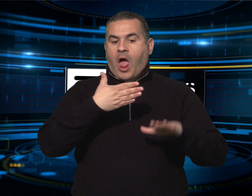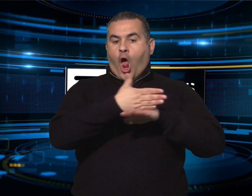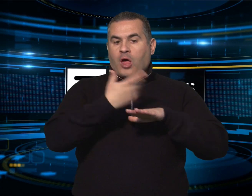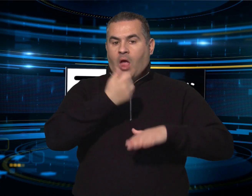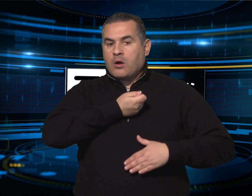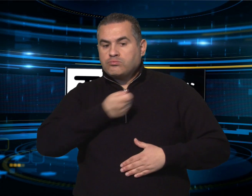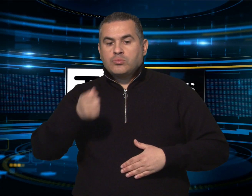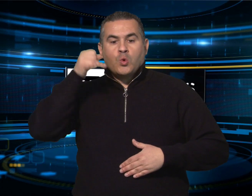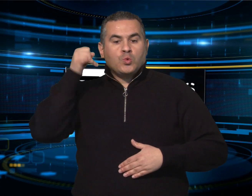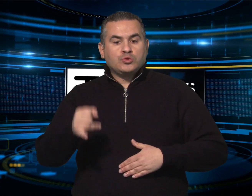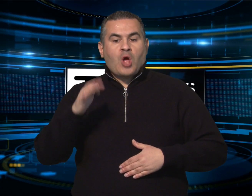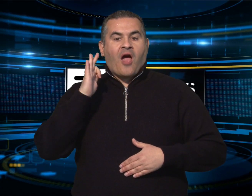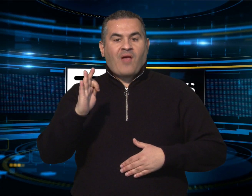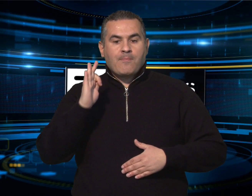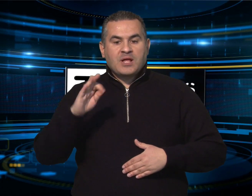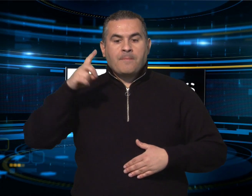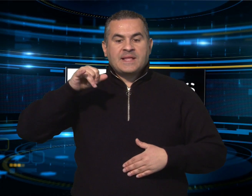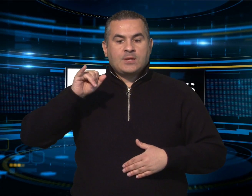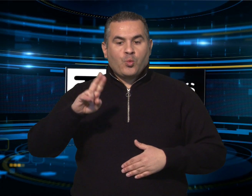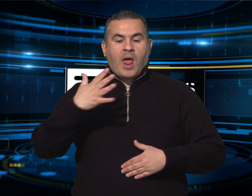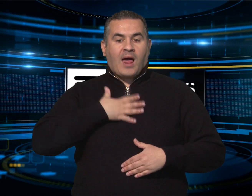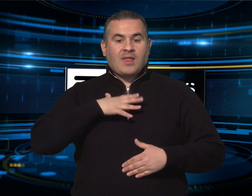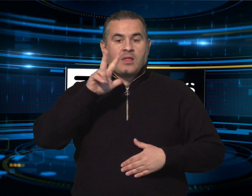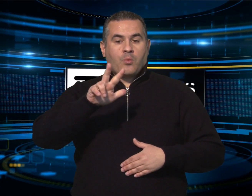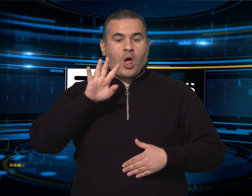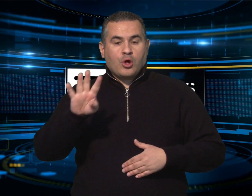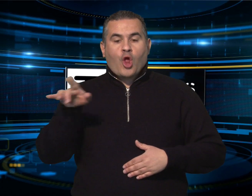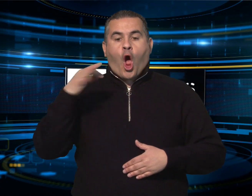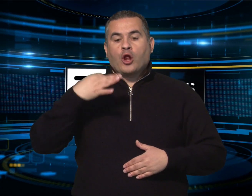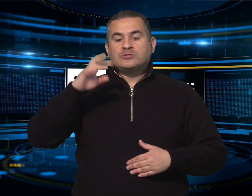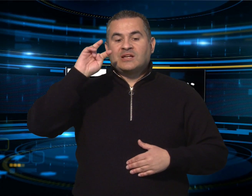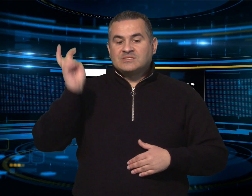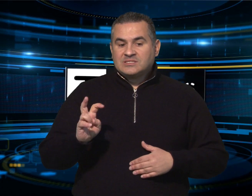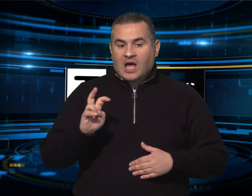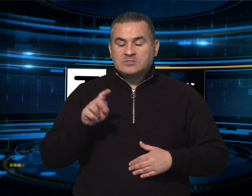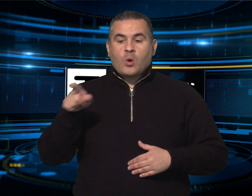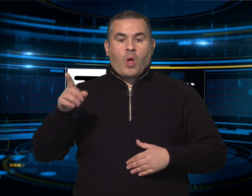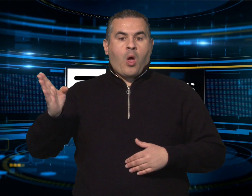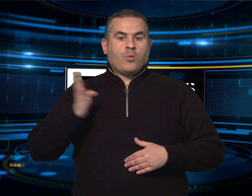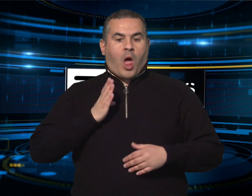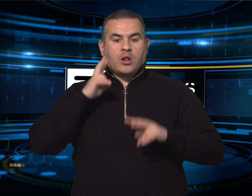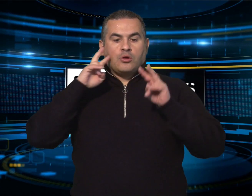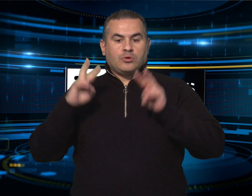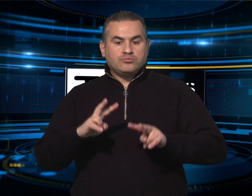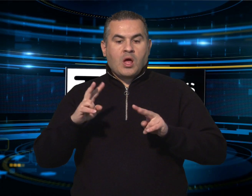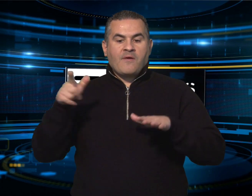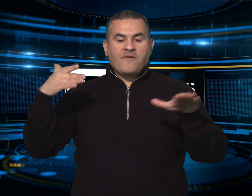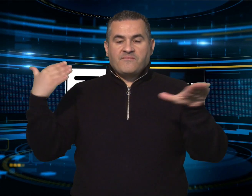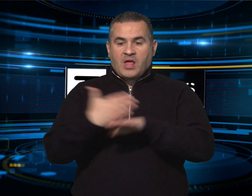discussione tra un gruppo di giovani romani e gli addetti alla sicurezza di un locale notturno. Piu era intervenuto per sedare gli animi, era stato aggredito e poi